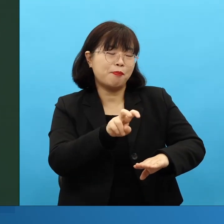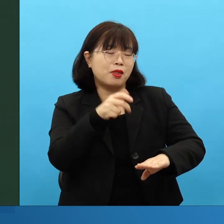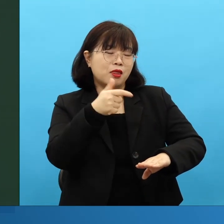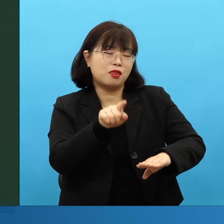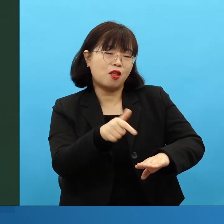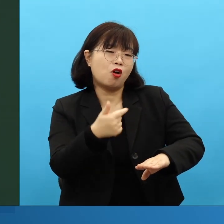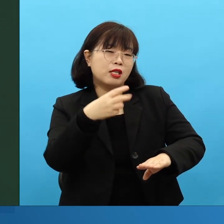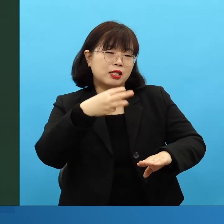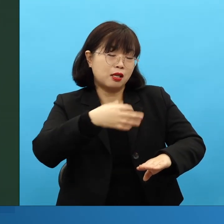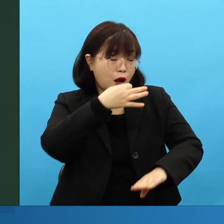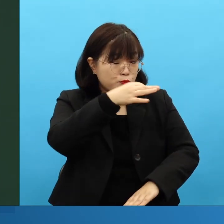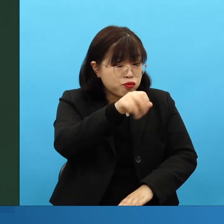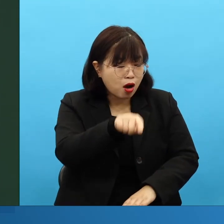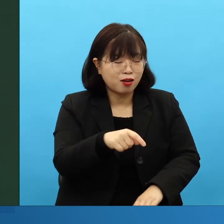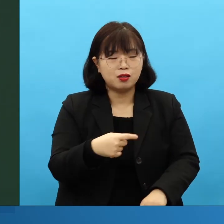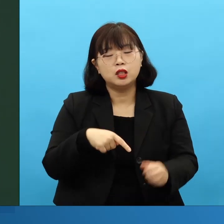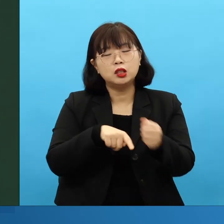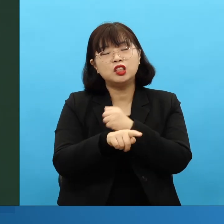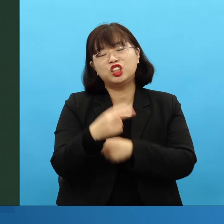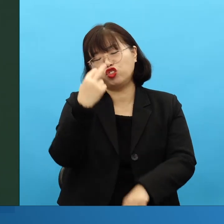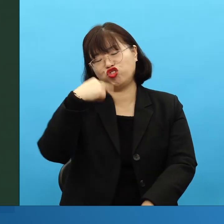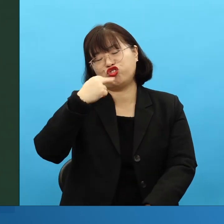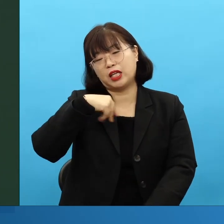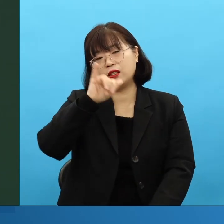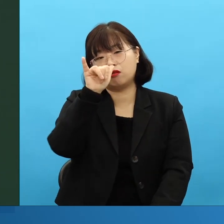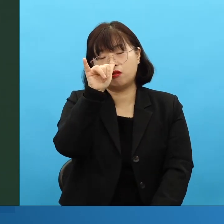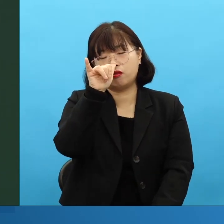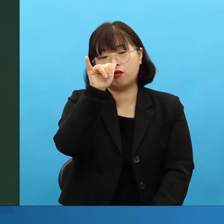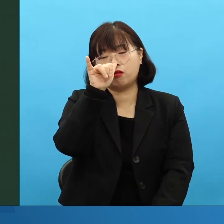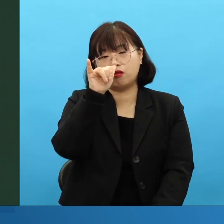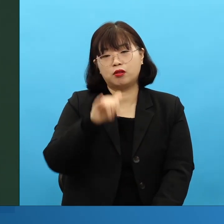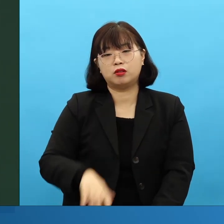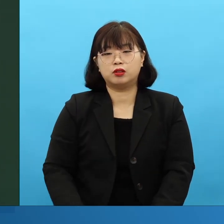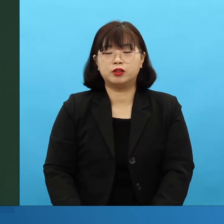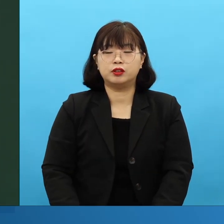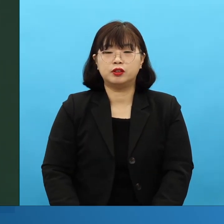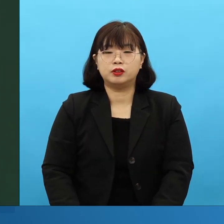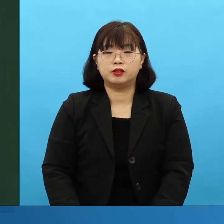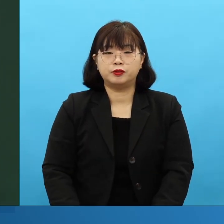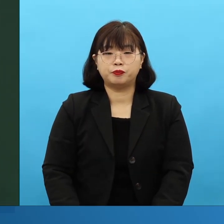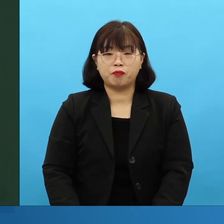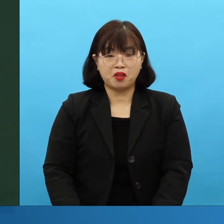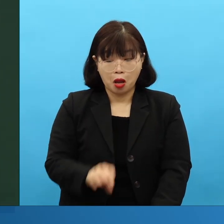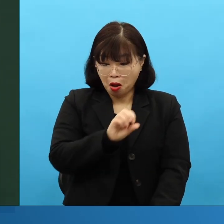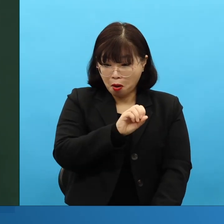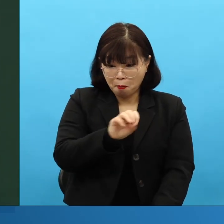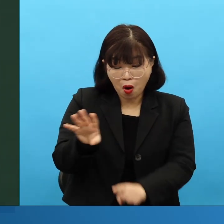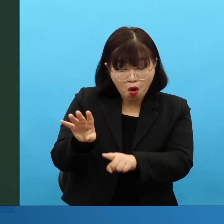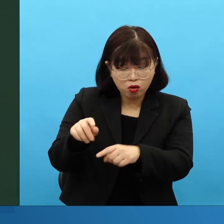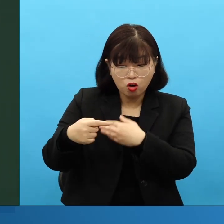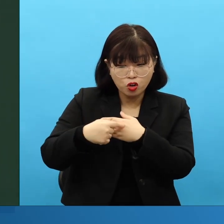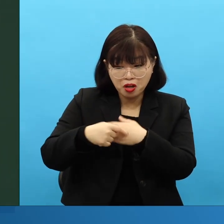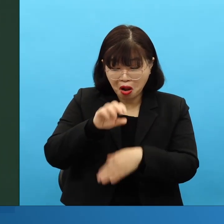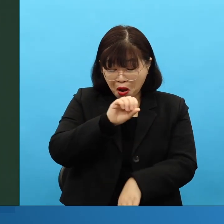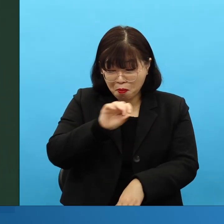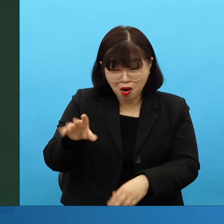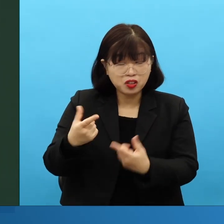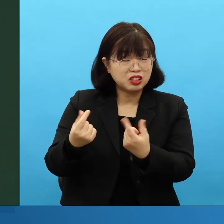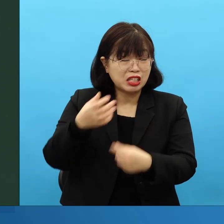remaining ones. 이 운동이 일어나니까, 이사의 60장, 1절 22절에는 전 세계가 살아나게 됩니다. because